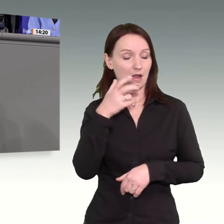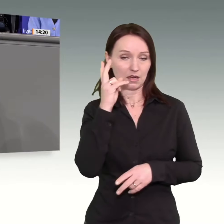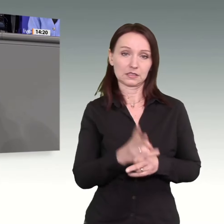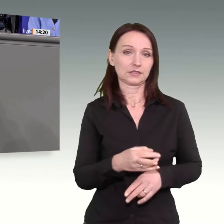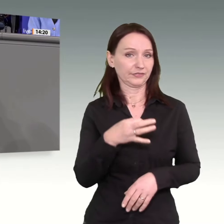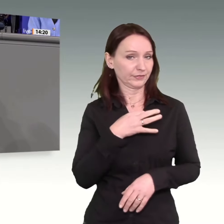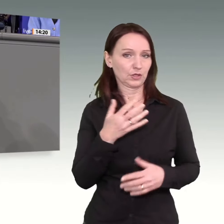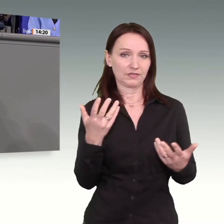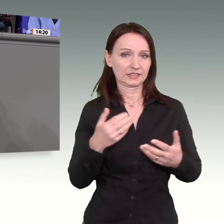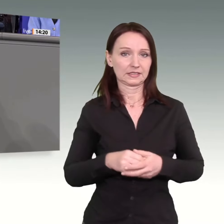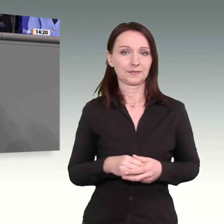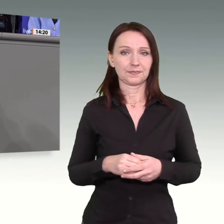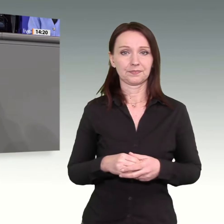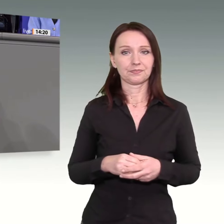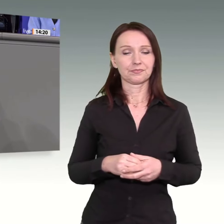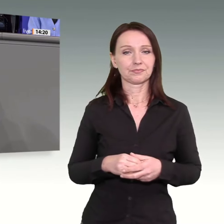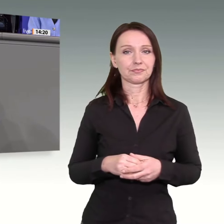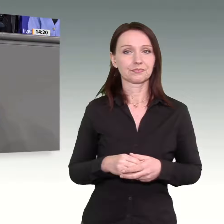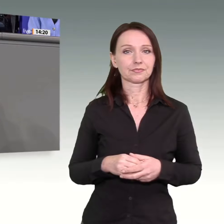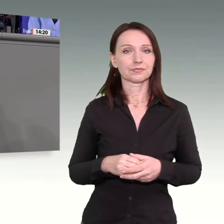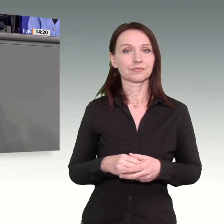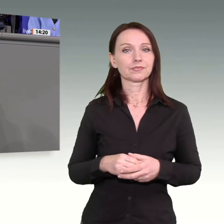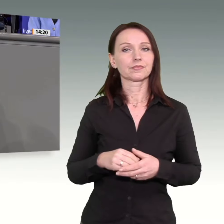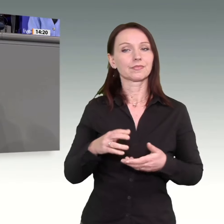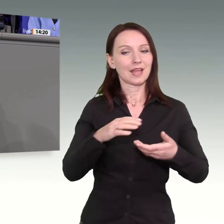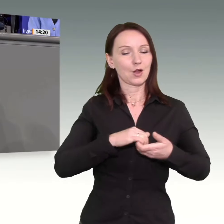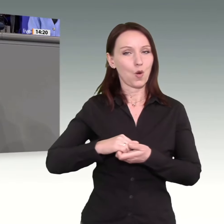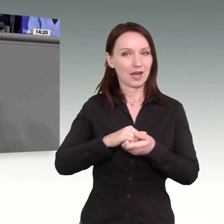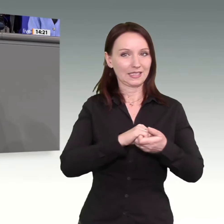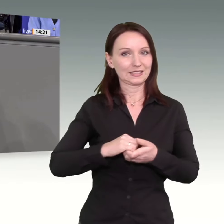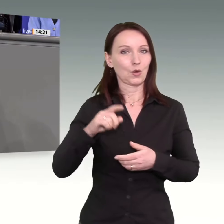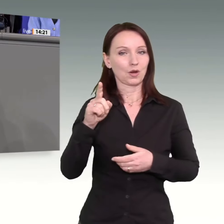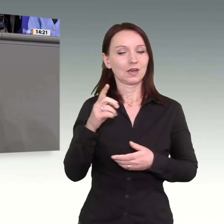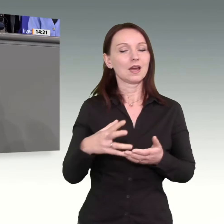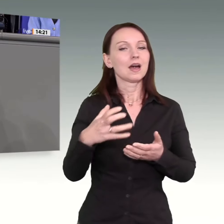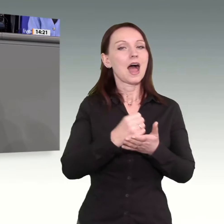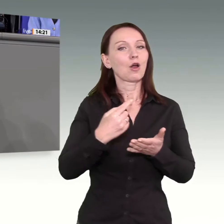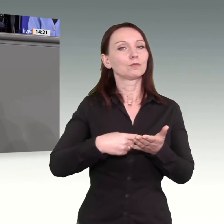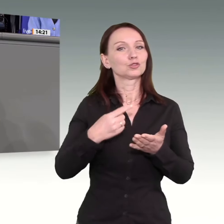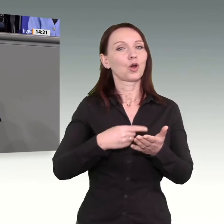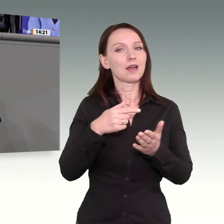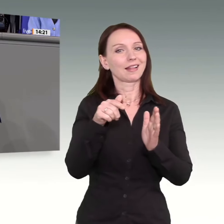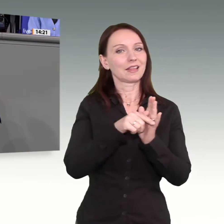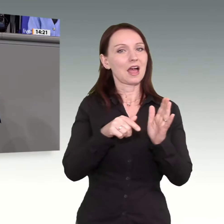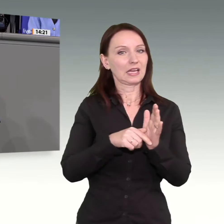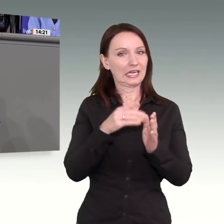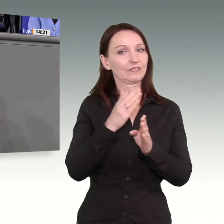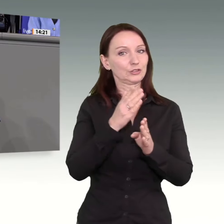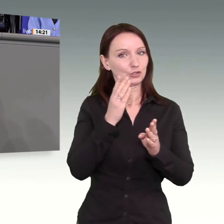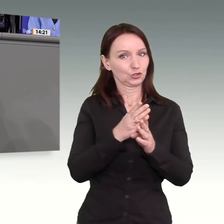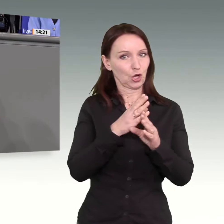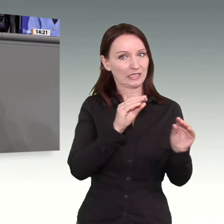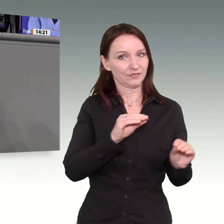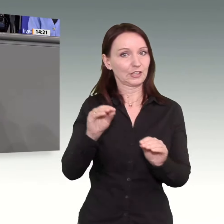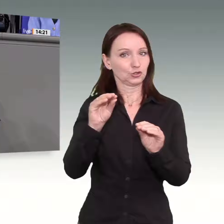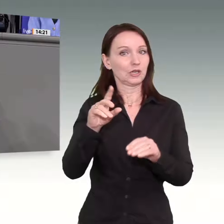Wir haben in dieser Koalition durch die Verschiebung des Einkommensteuertarifs die Bürgerinnen und Bürger dieses Landes